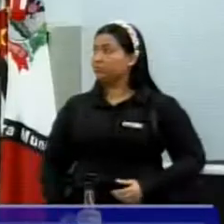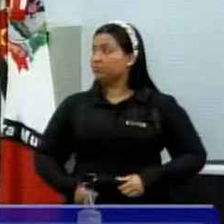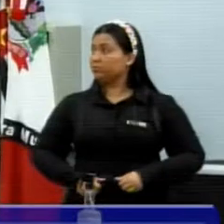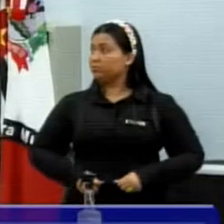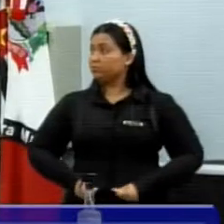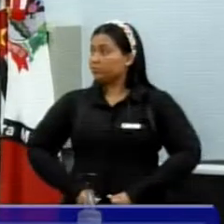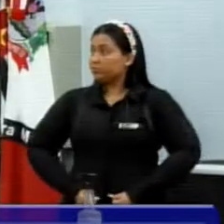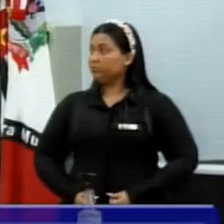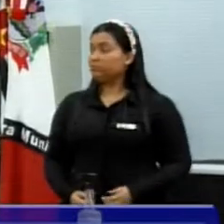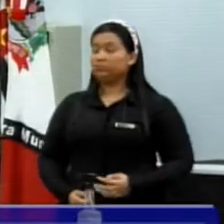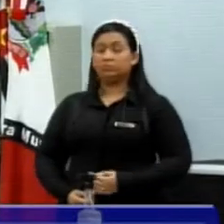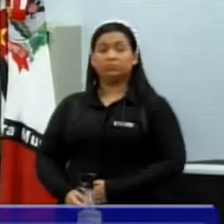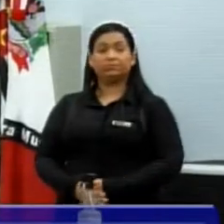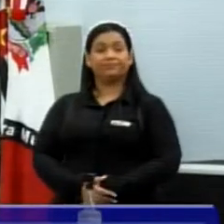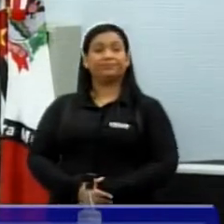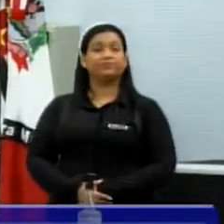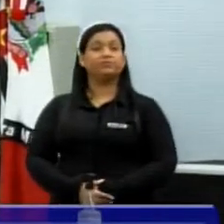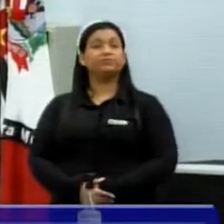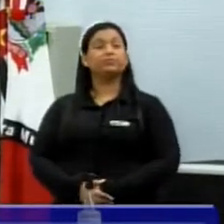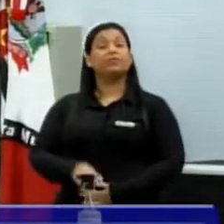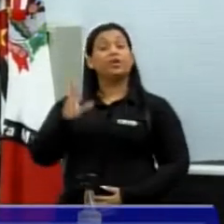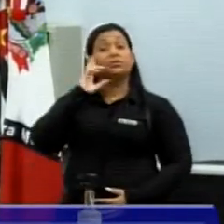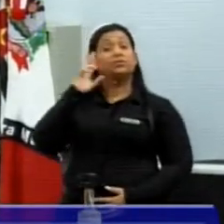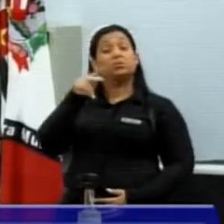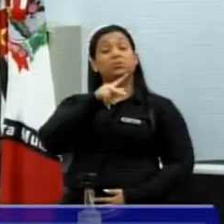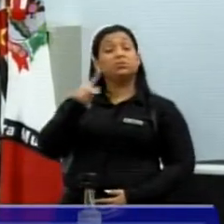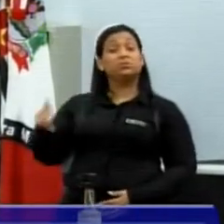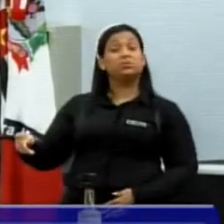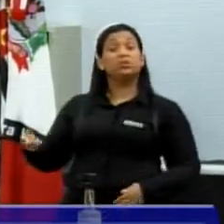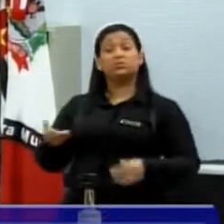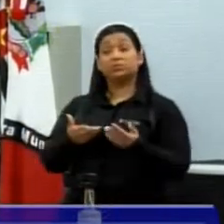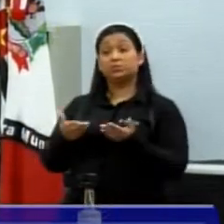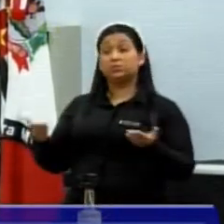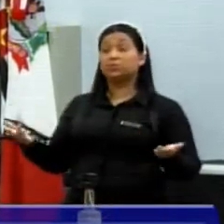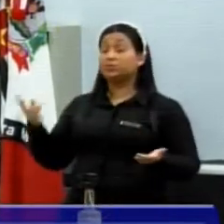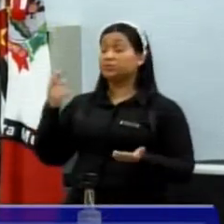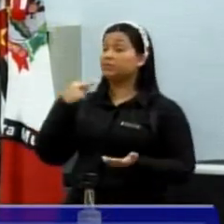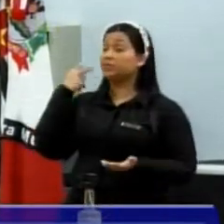Senhor presidente, senhores vereadores, vereadoras,